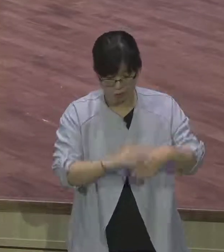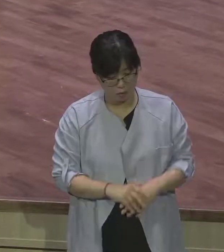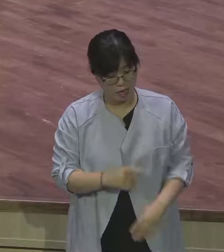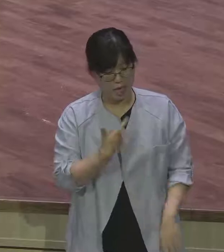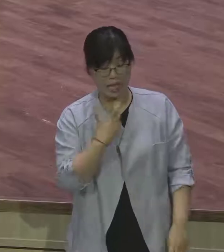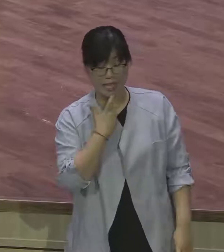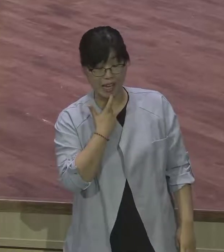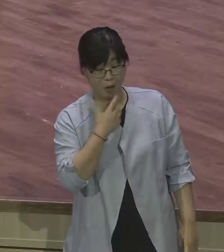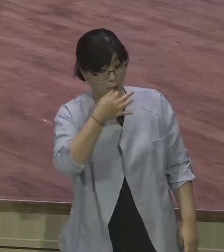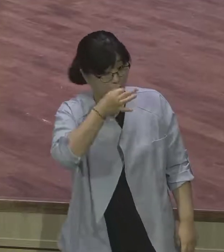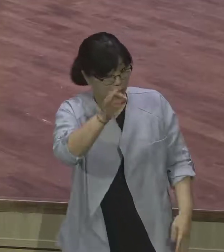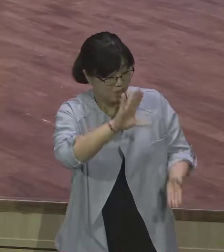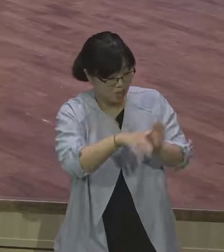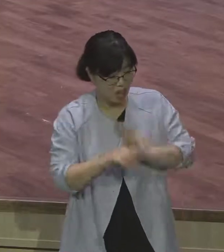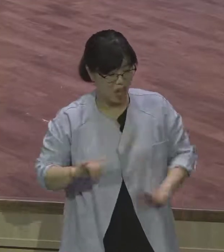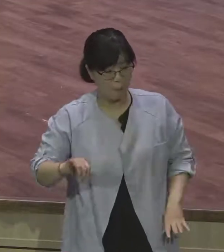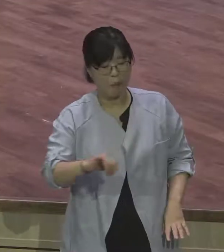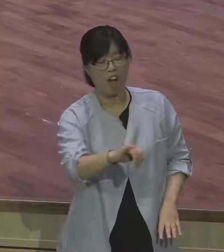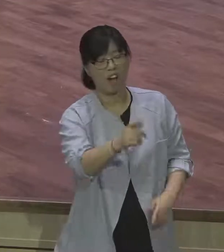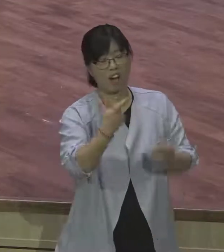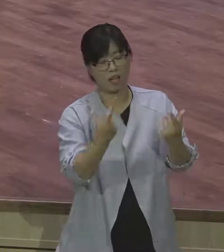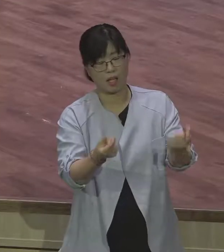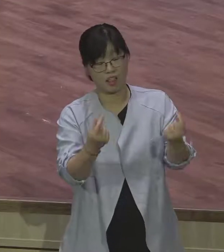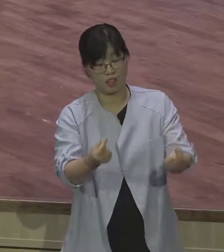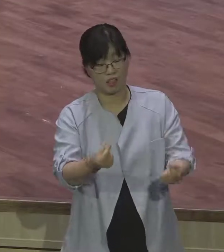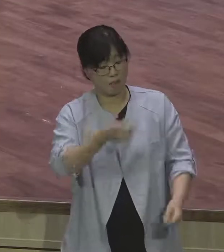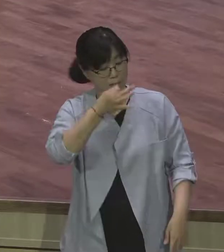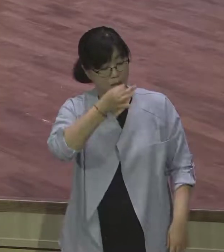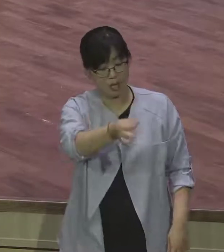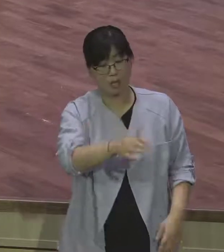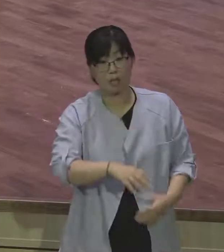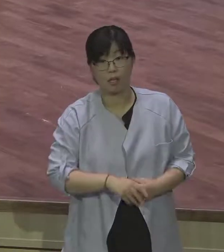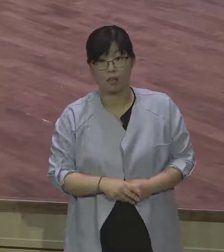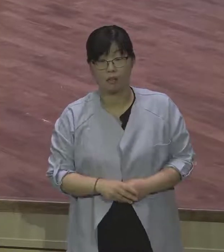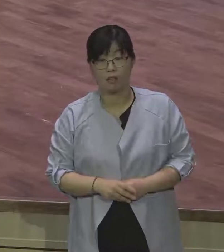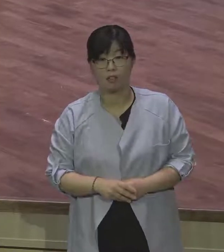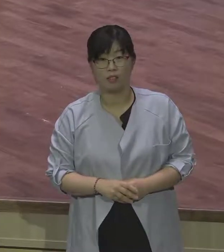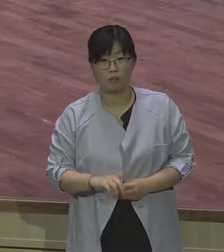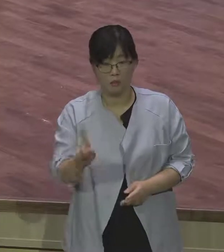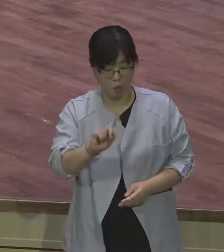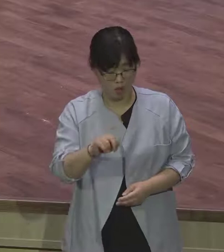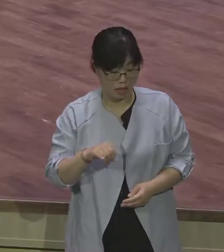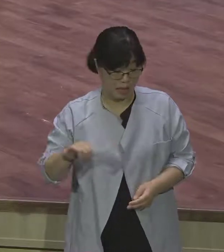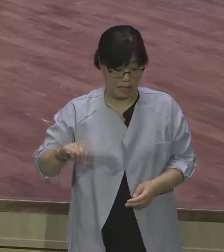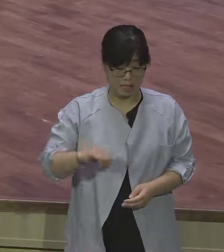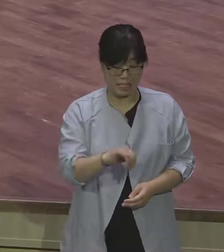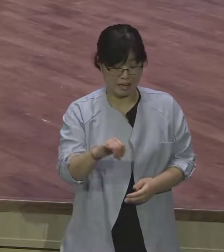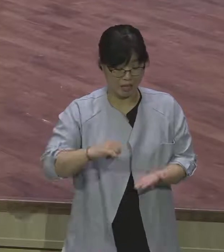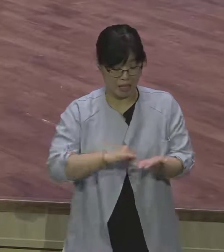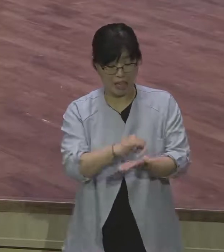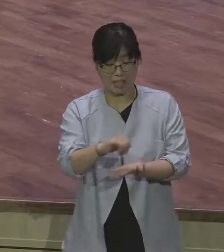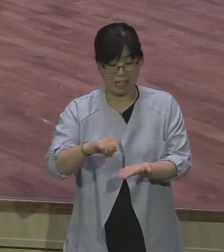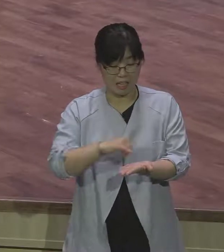버러지같은 너 야곱아. 이런 성경을 보면 지렁이같은 너 야곱아. 야곱이 그런 정도였어요.